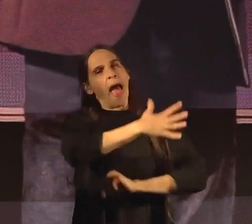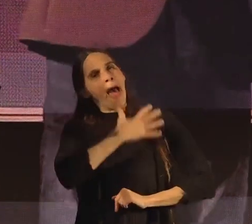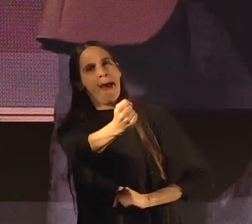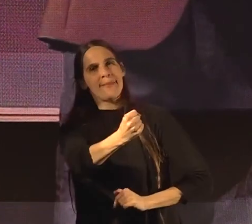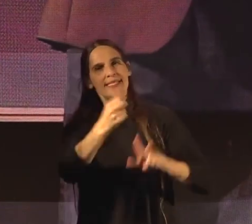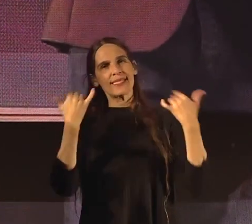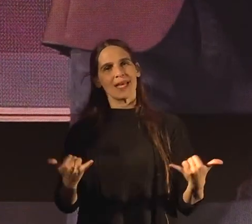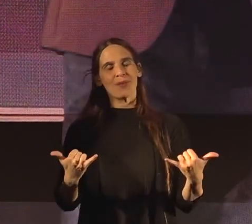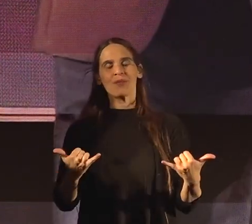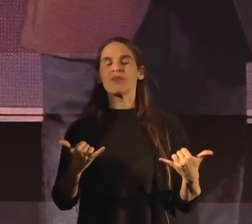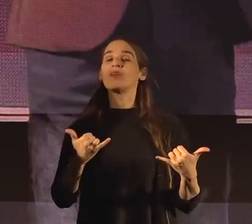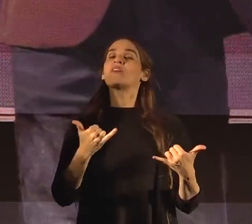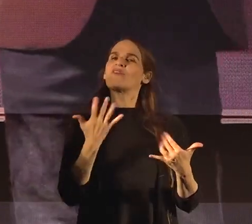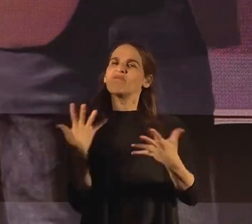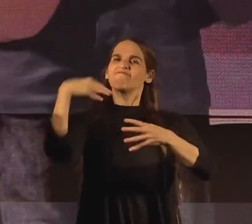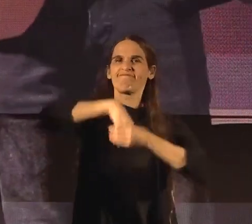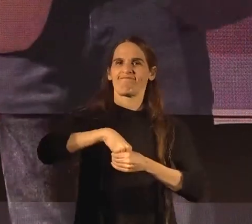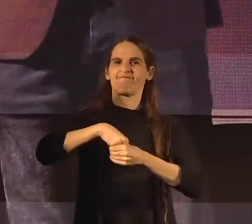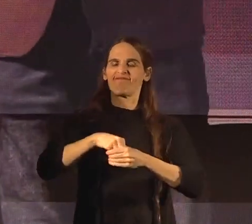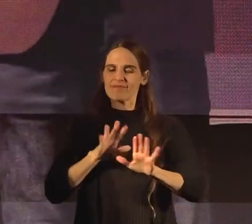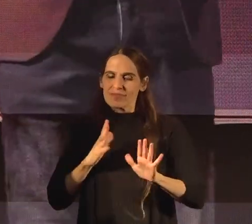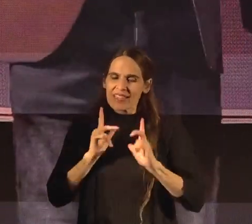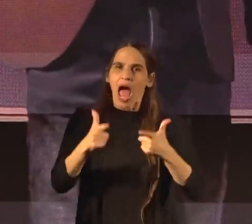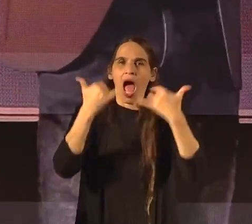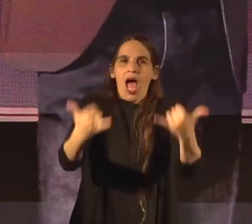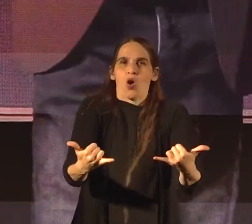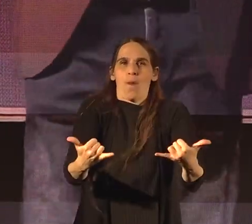וניקח את הצעד הראשון היום